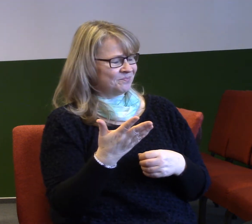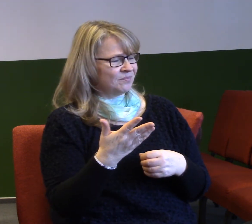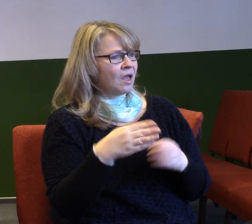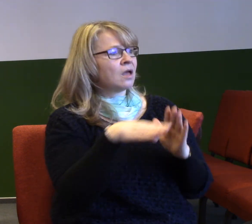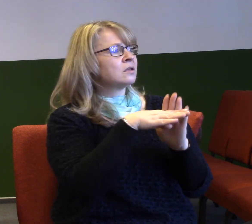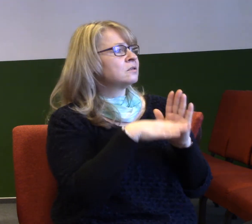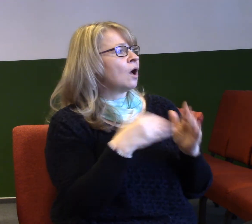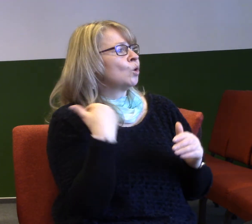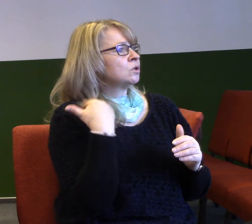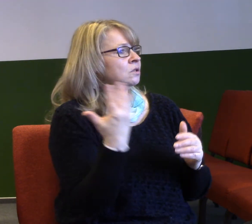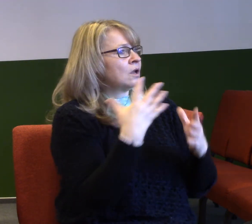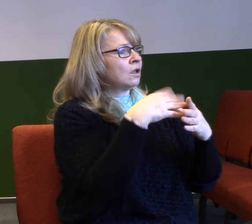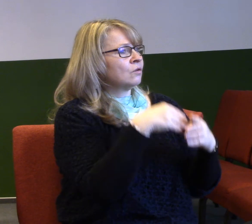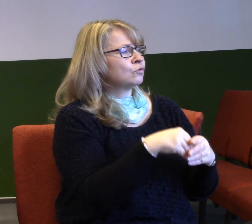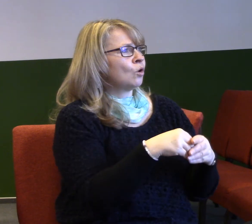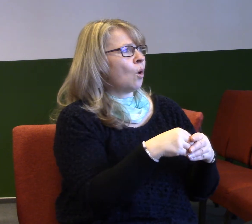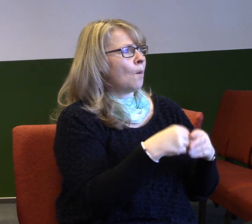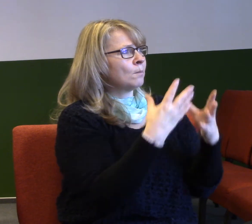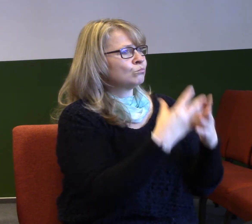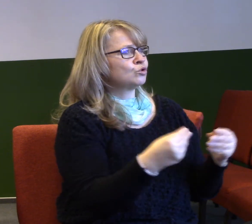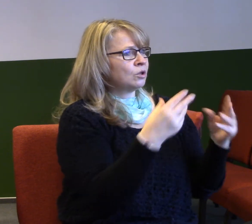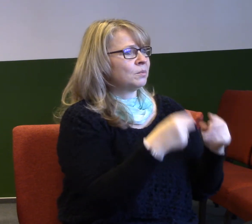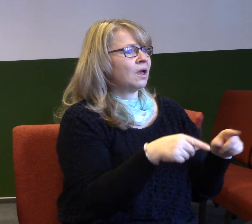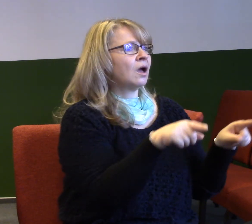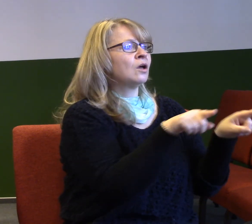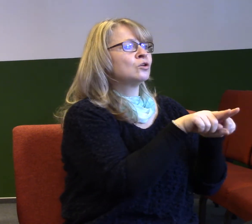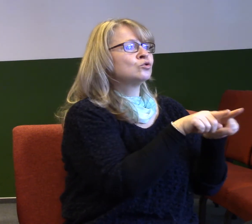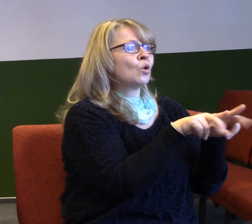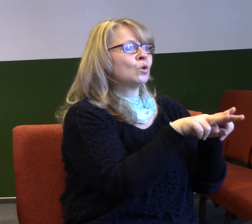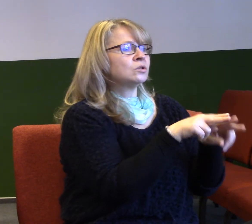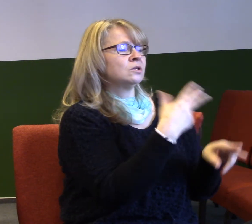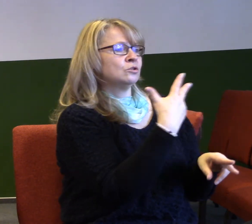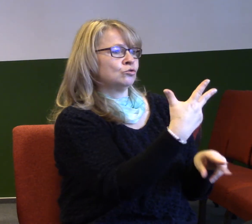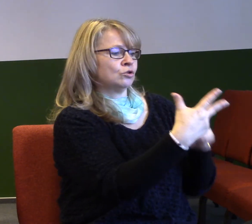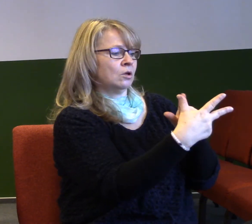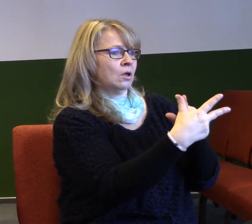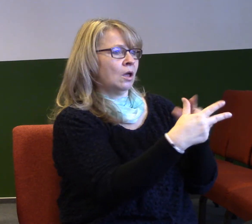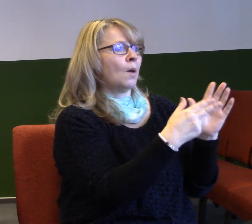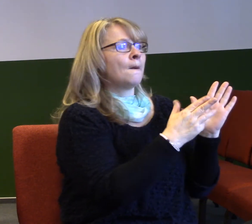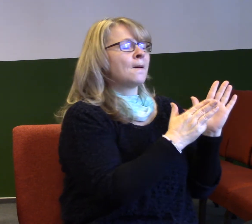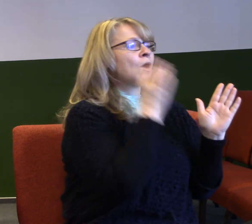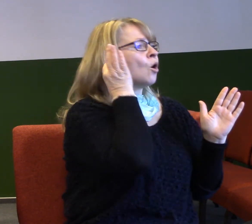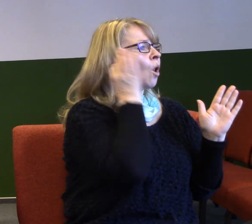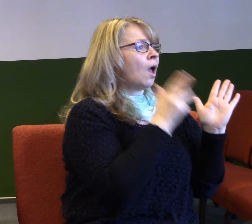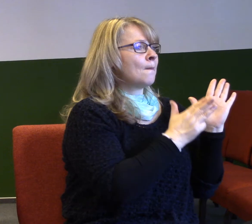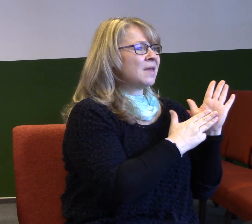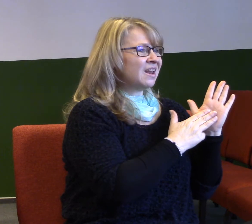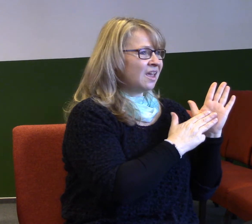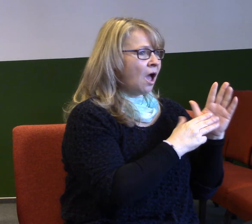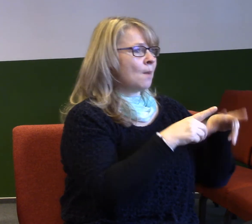máme příběh tří sourozenců. Jmenovali se Miriam, Aaron a Mojžíš. A v knize